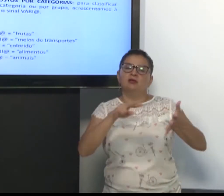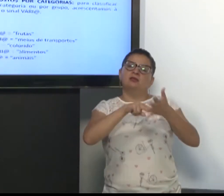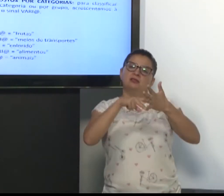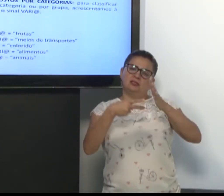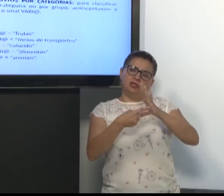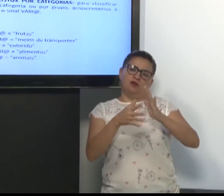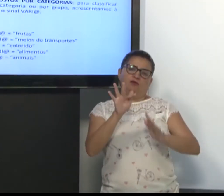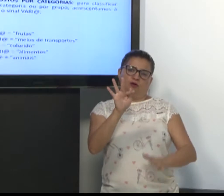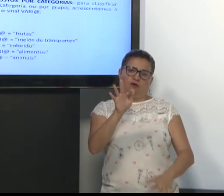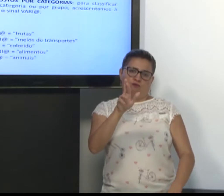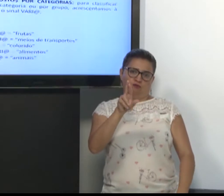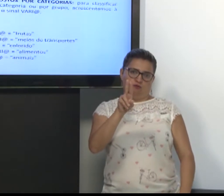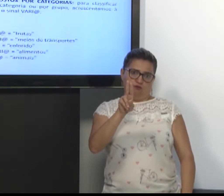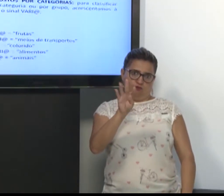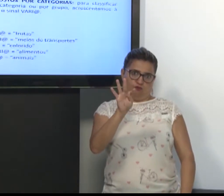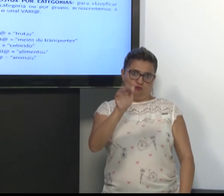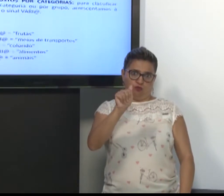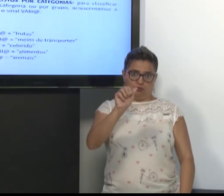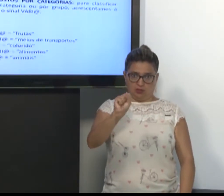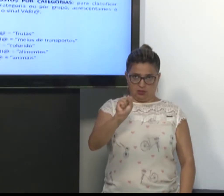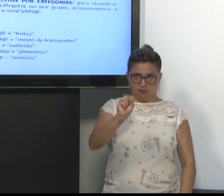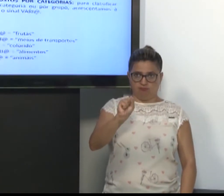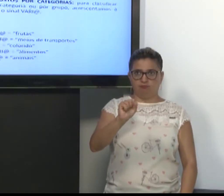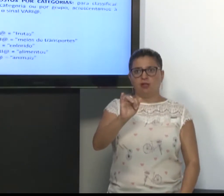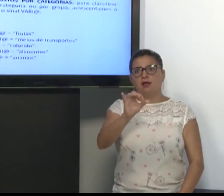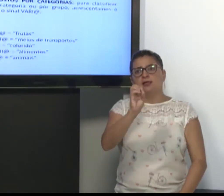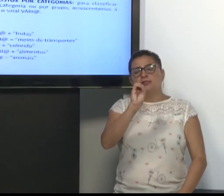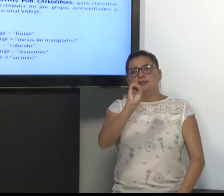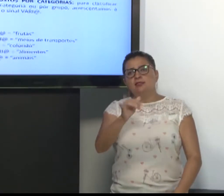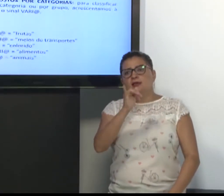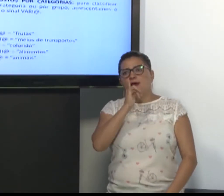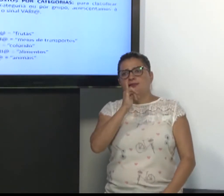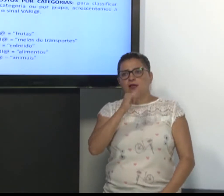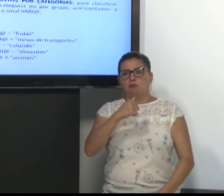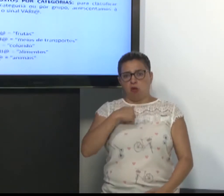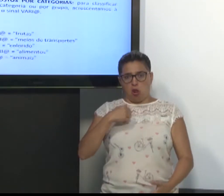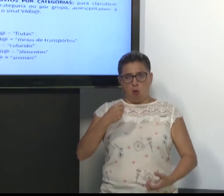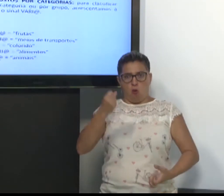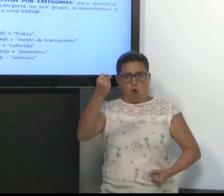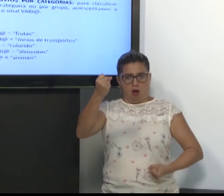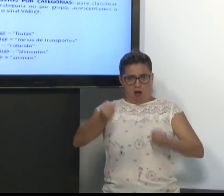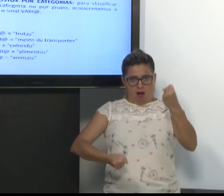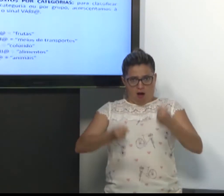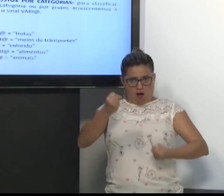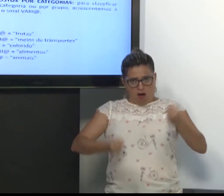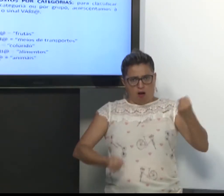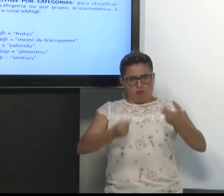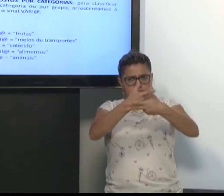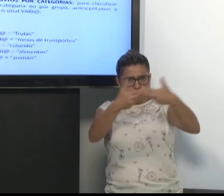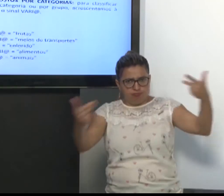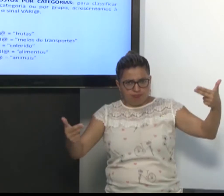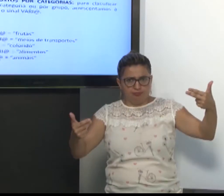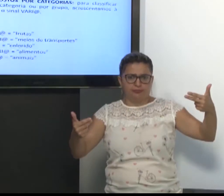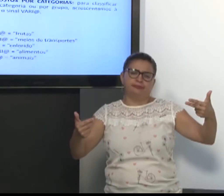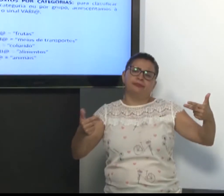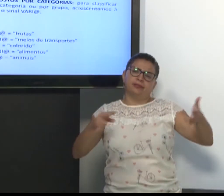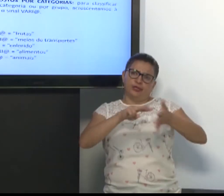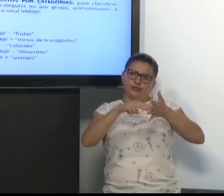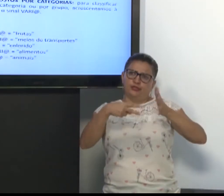frutas. Se eu sinalizo carro vários. Significa que são os